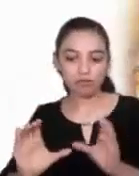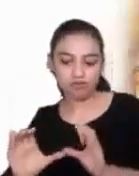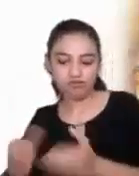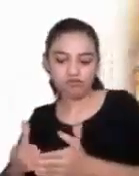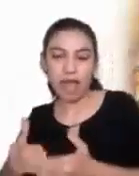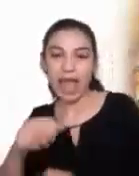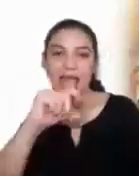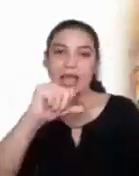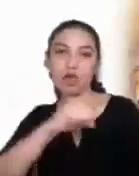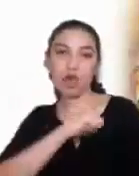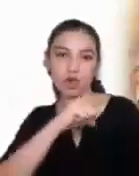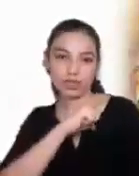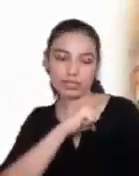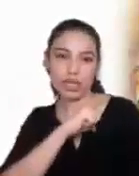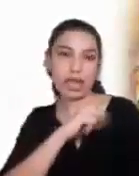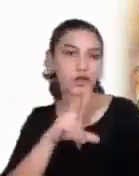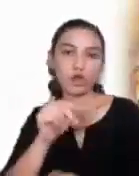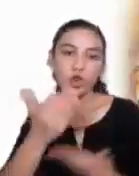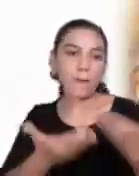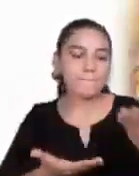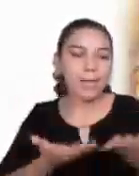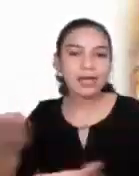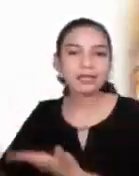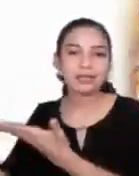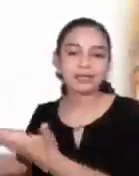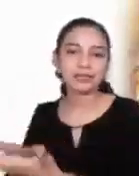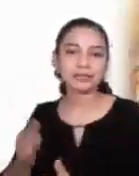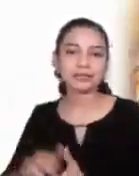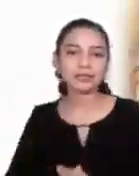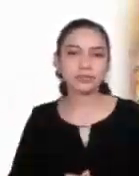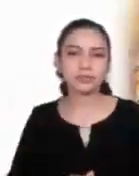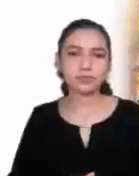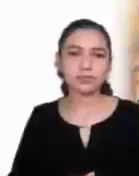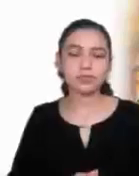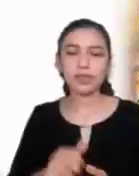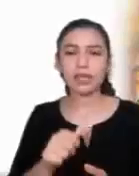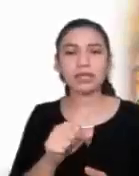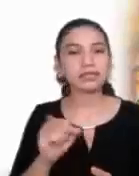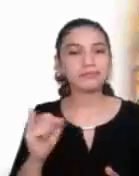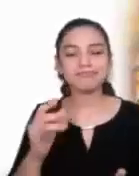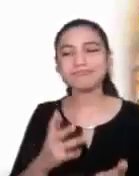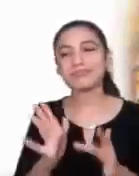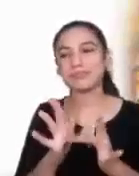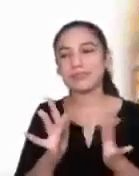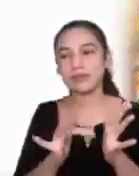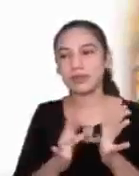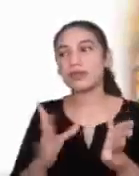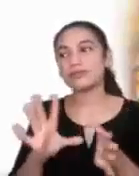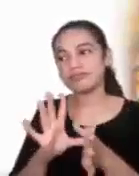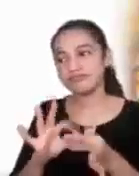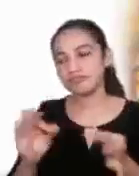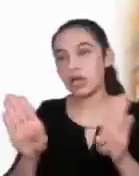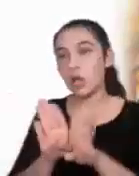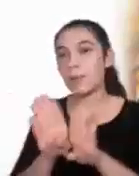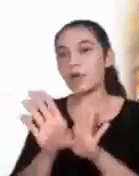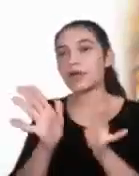compartir con el necesitado. En una palabra hace imposible el seguimiento de Cristo.